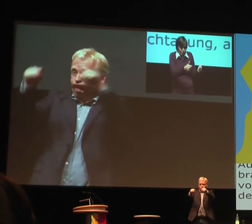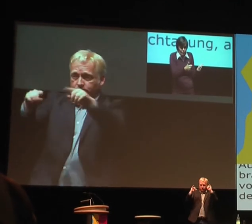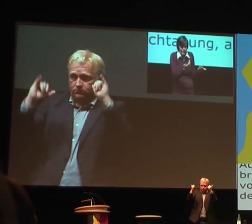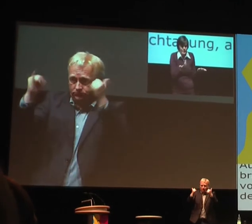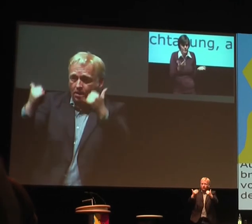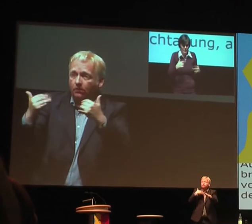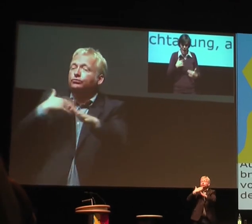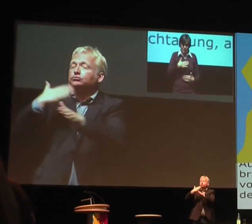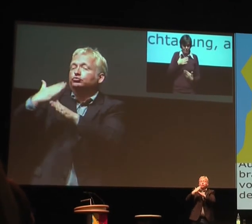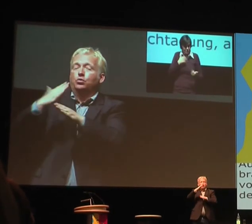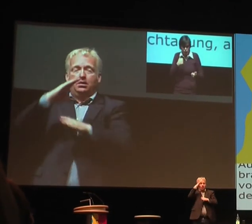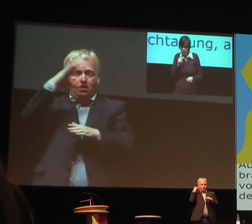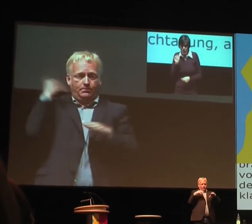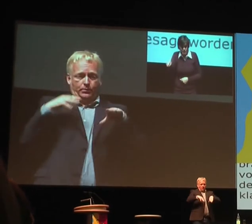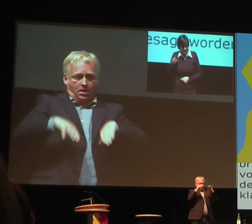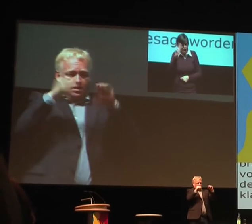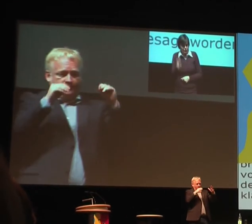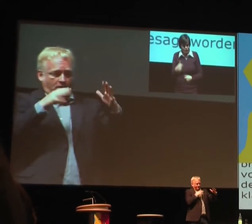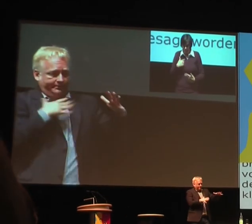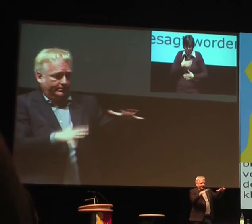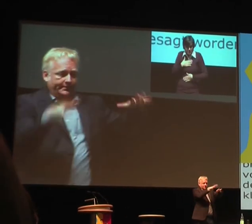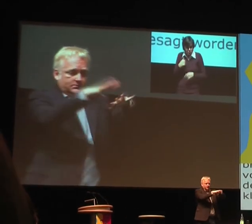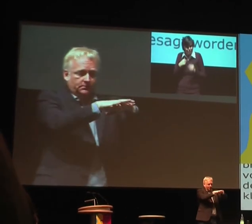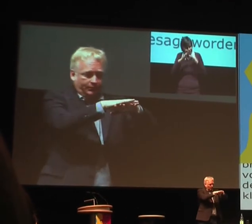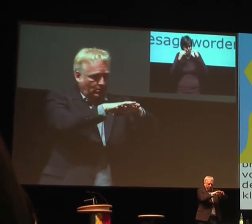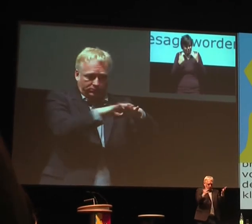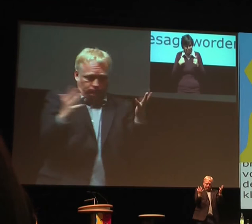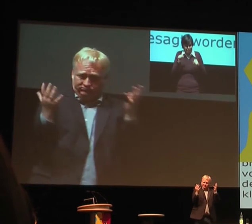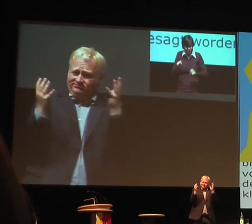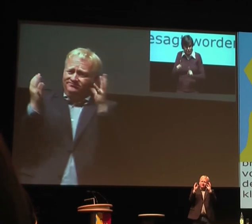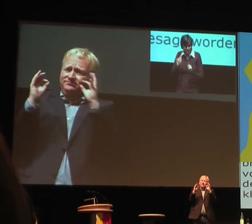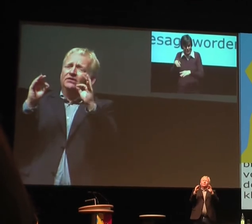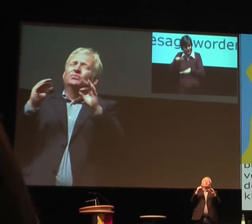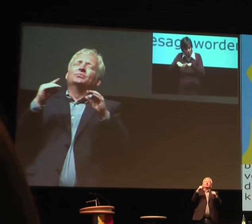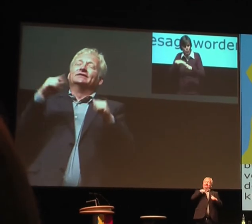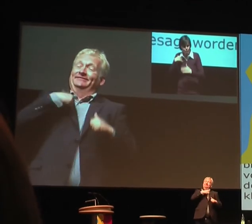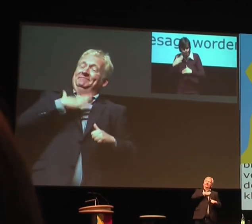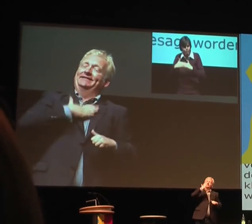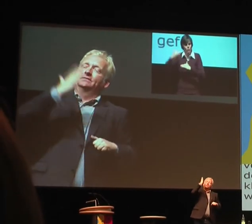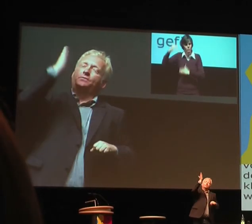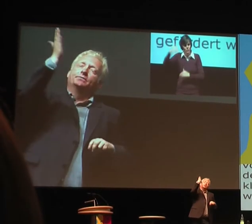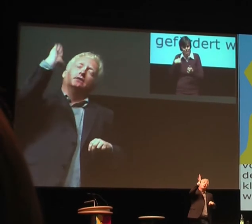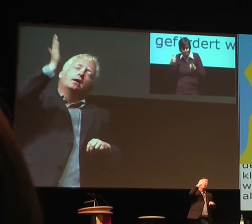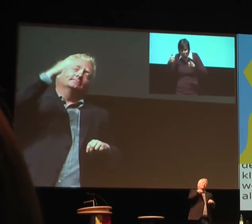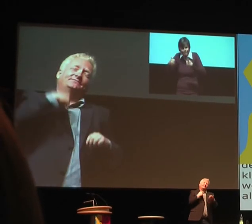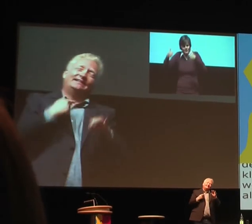über alle Fördermöglichkeiten auch entsprechend informieren. Und da fehlt es eben häufig noch tatsächlich an